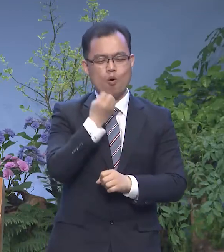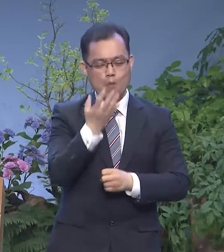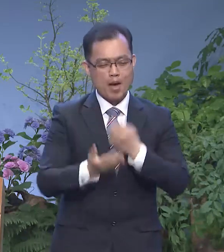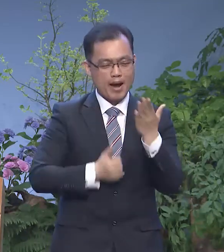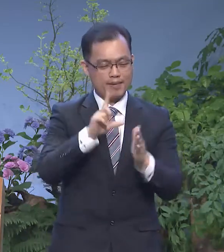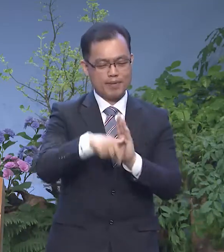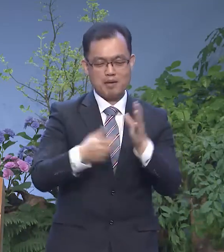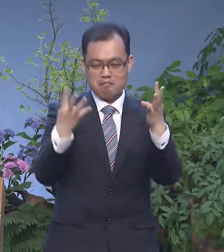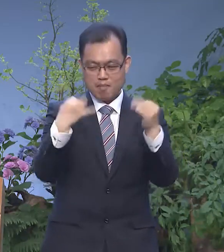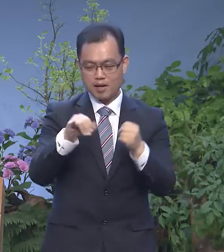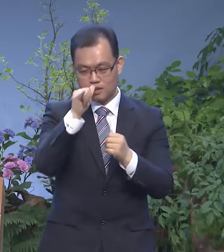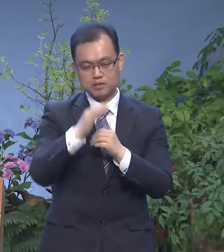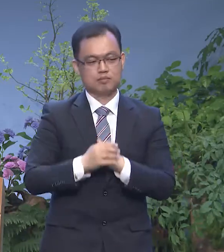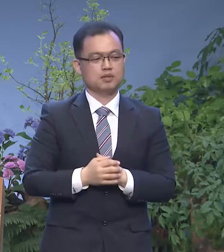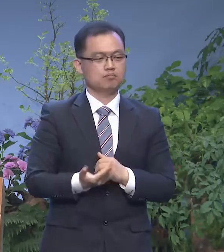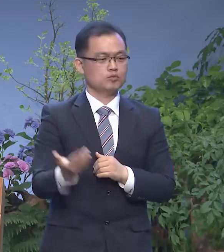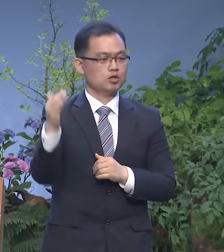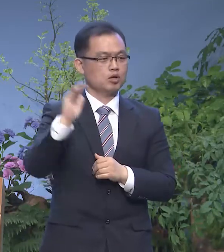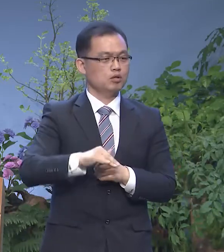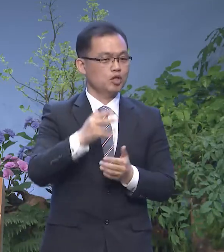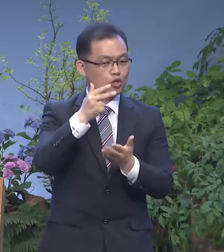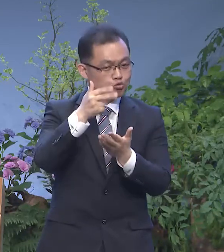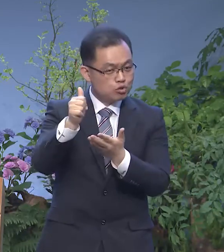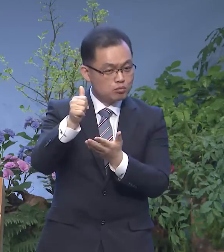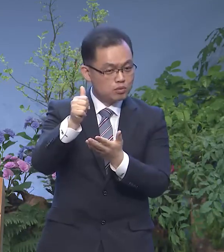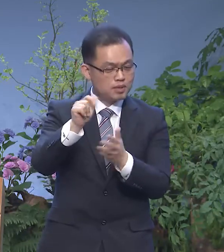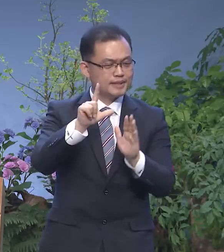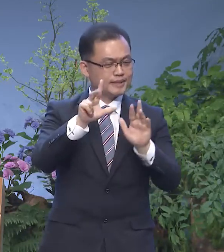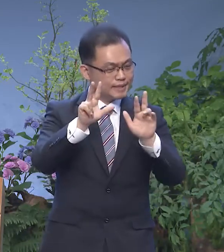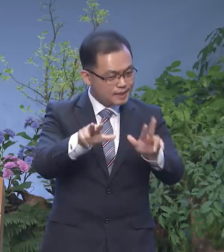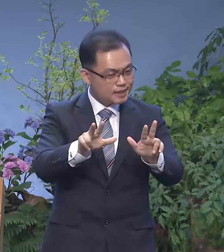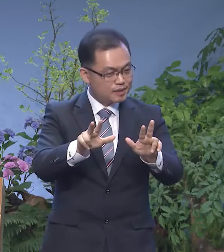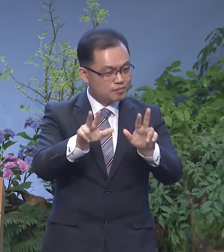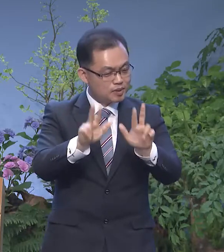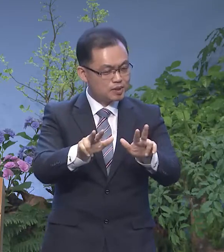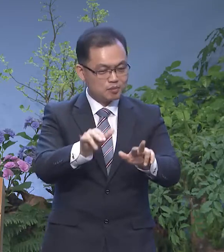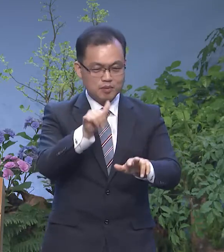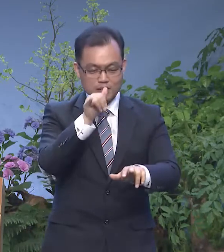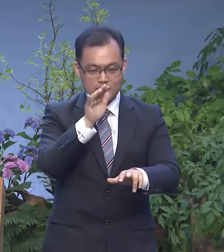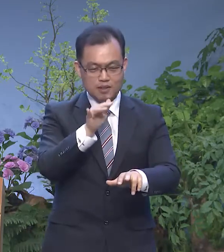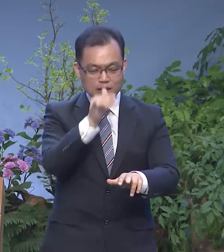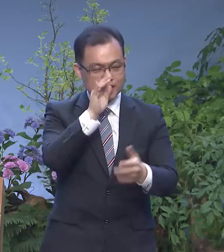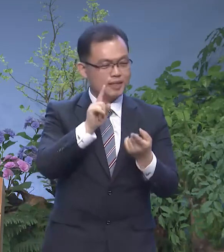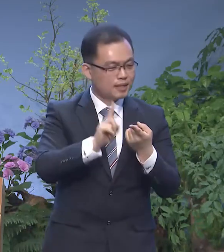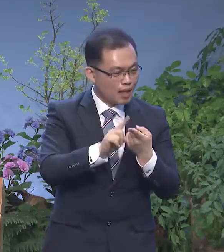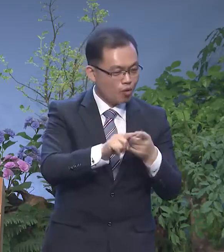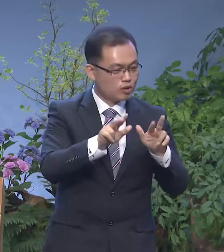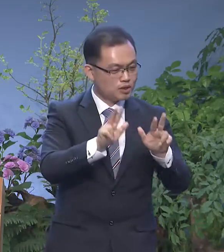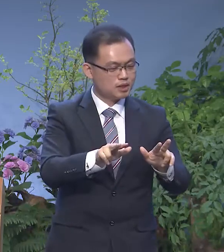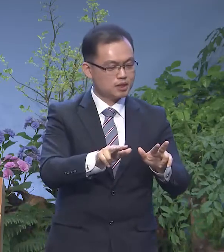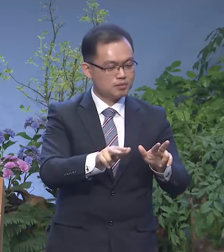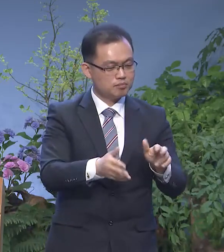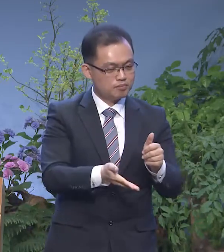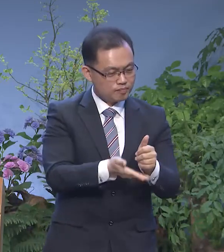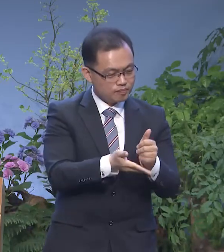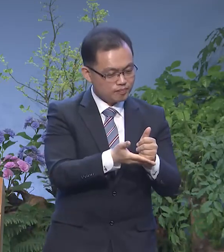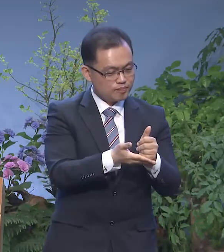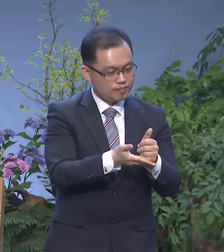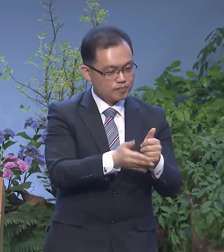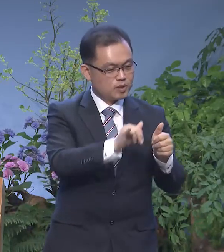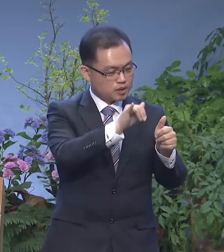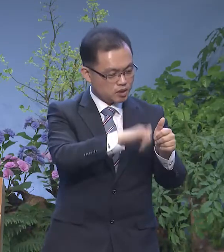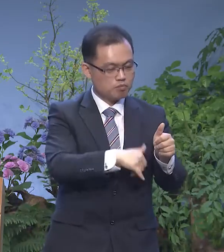많습니까 그런데 주님은 지금 이 시간에 있는 그대로 그들을 성기기를 원하고 있는